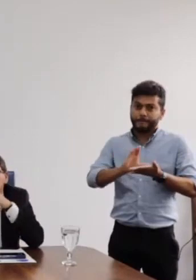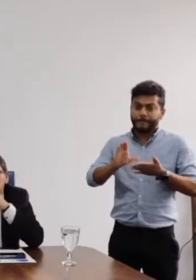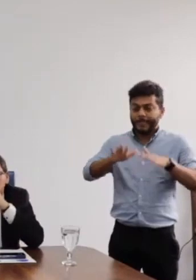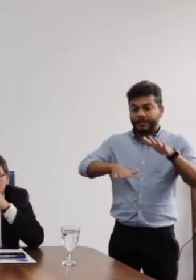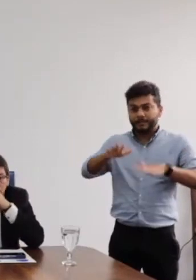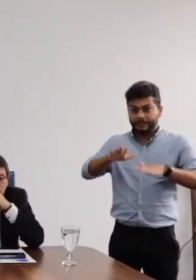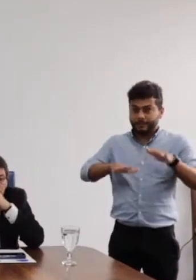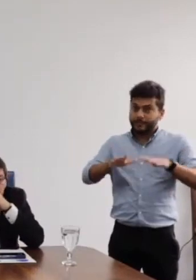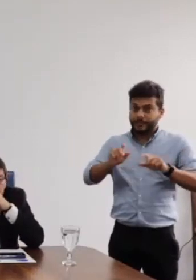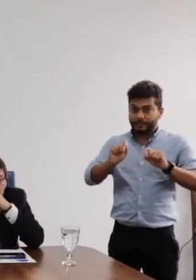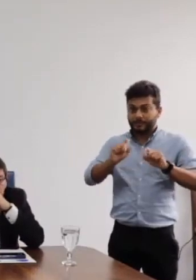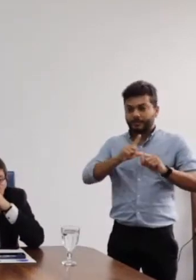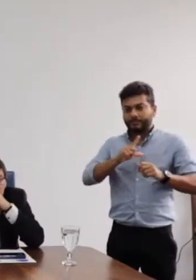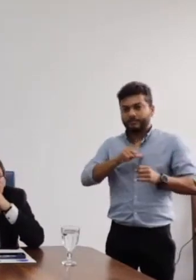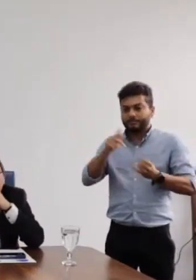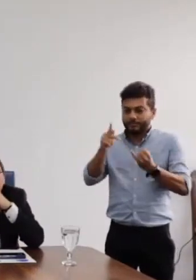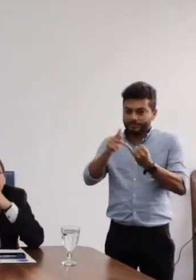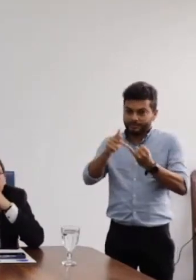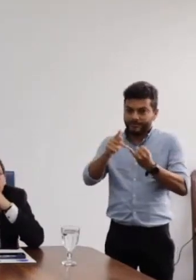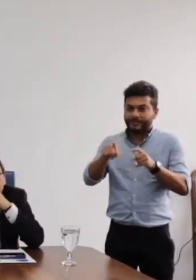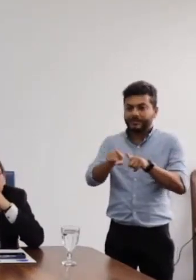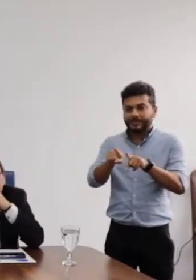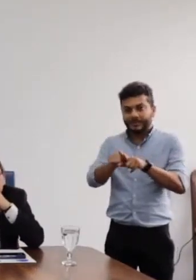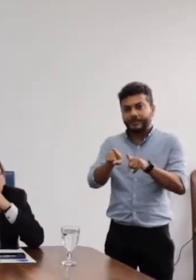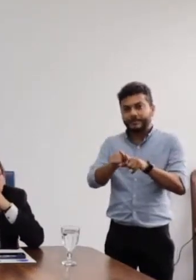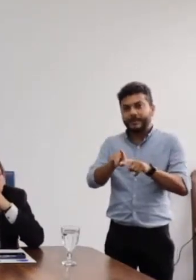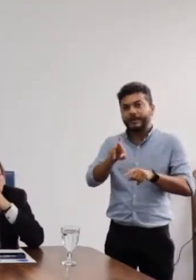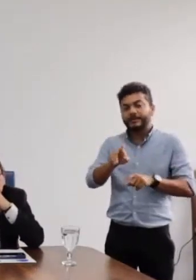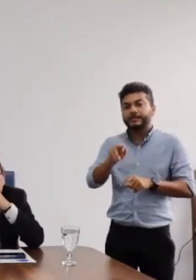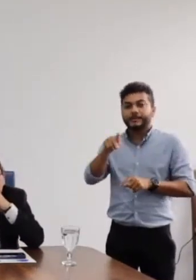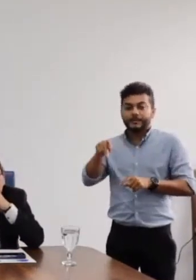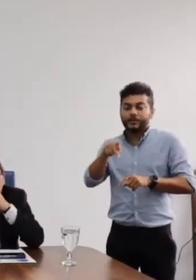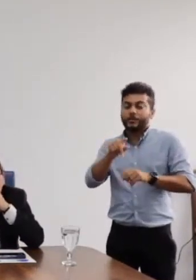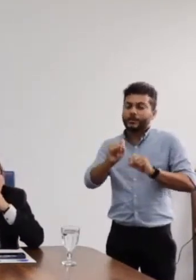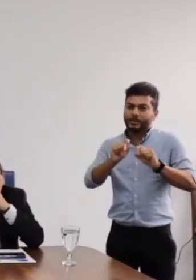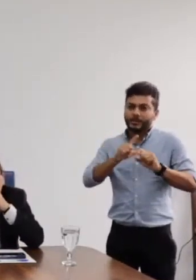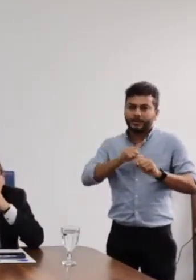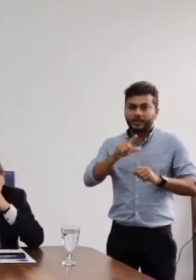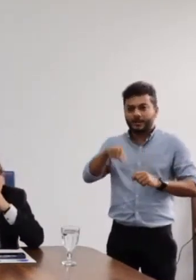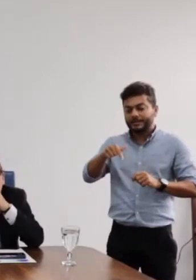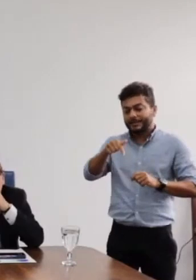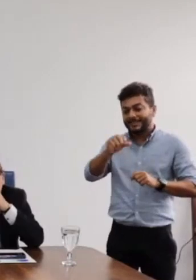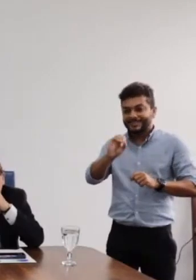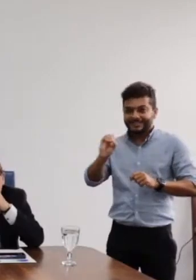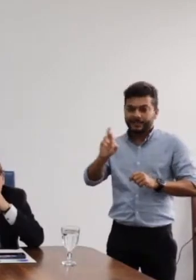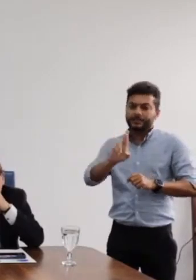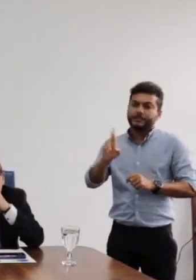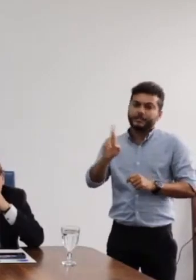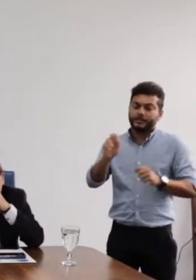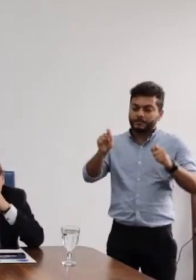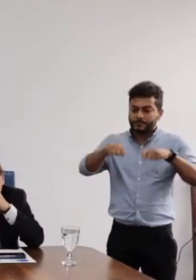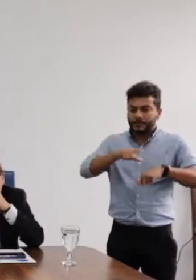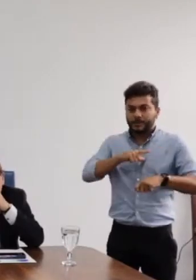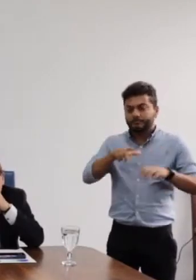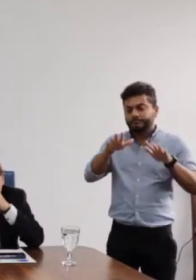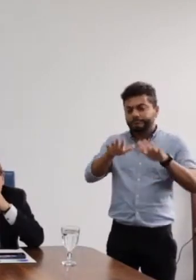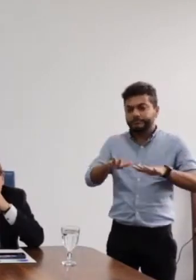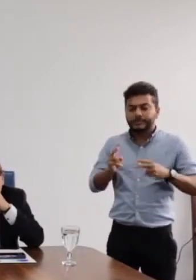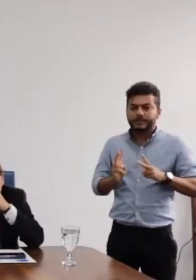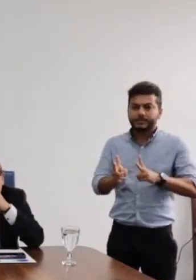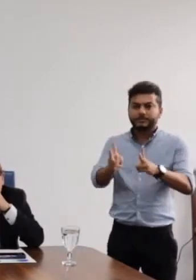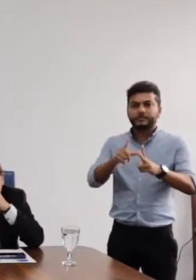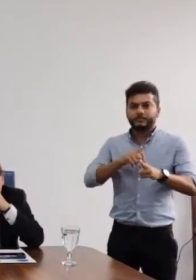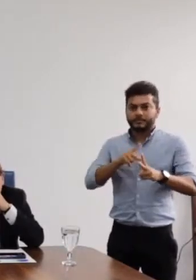PIBID do Residência Pedagógica, que agora é R 700,00, a possibilidade de uma permanência qualificada aqui na